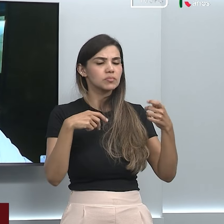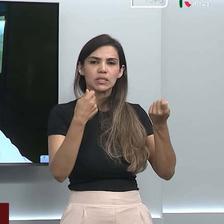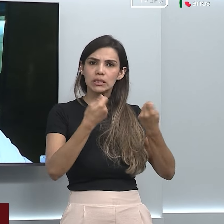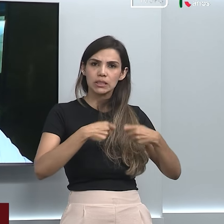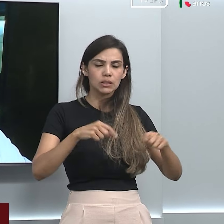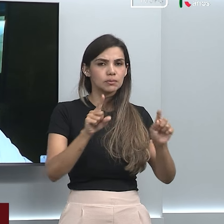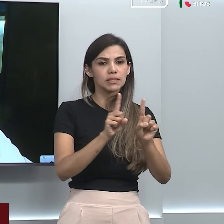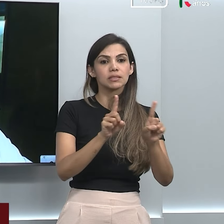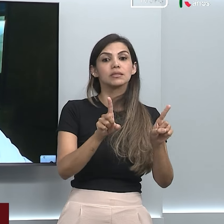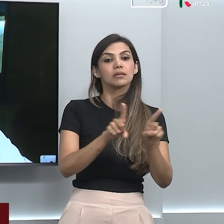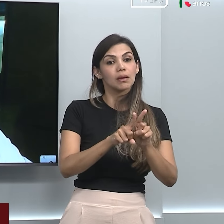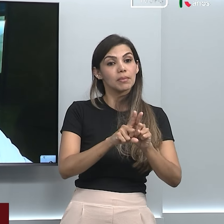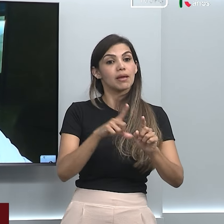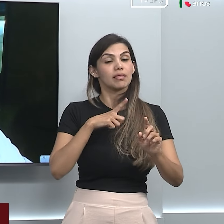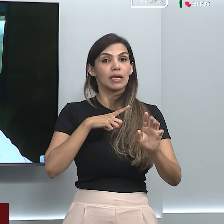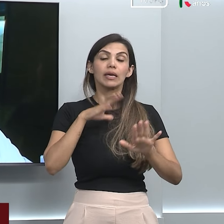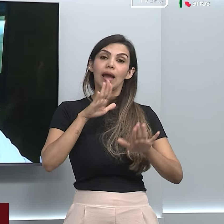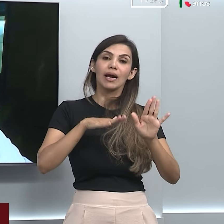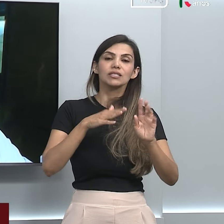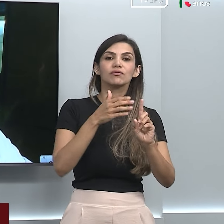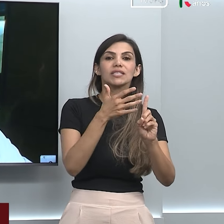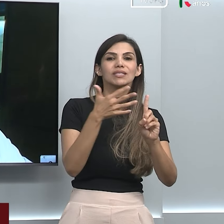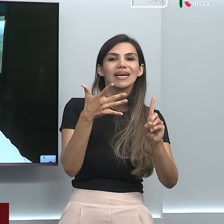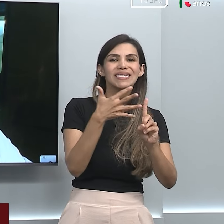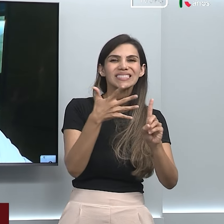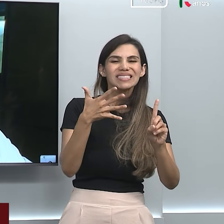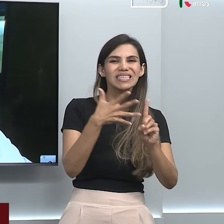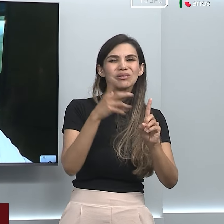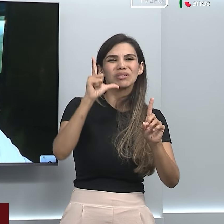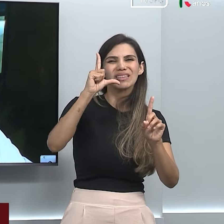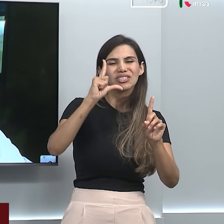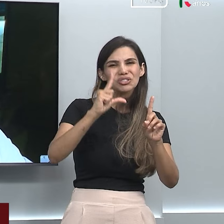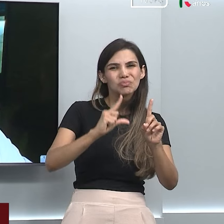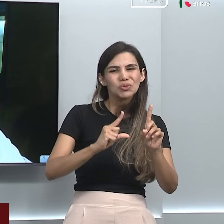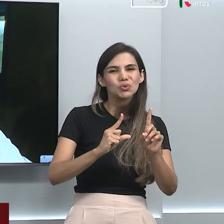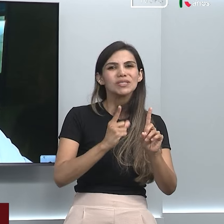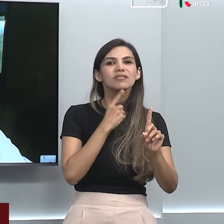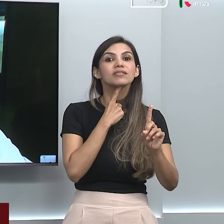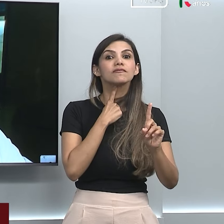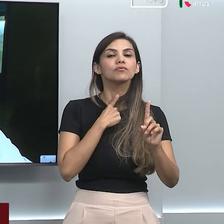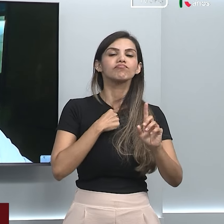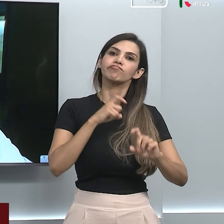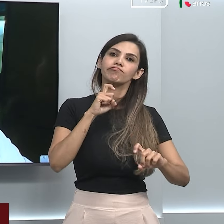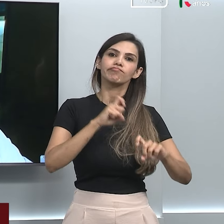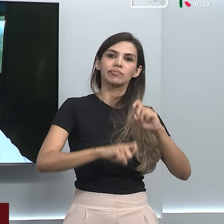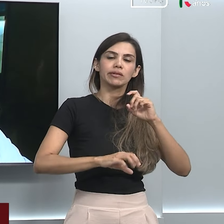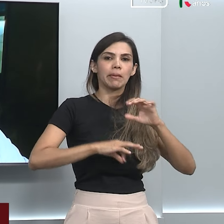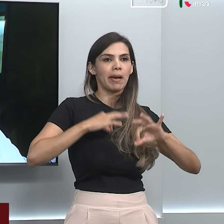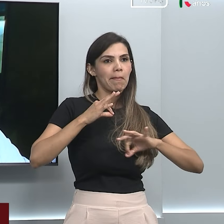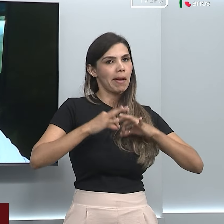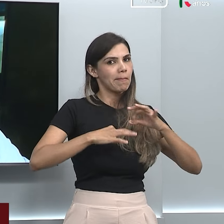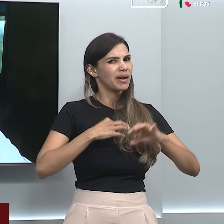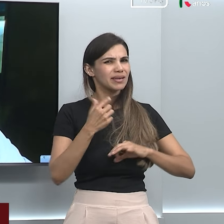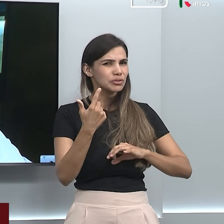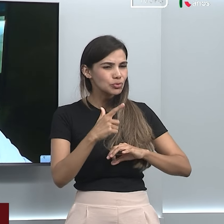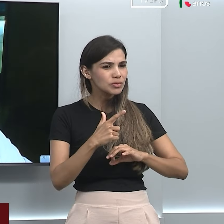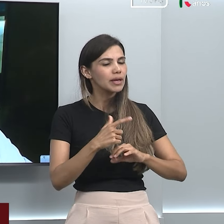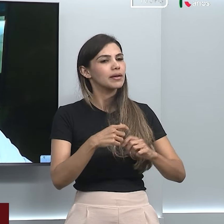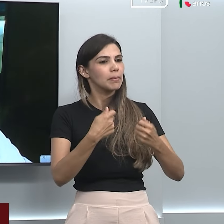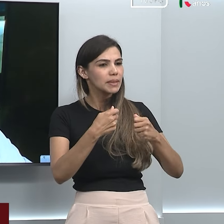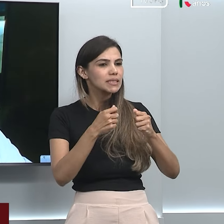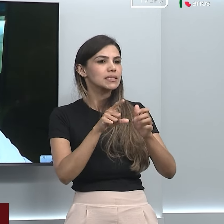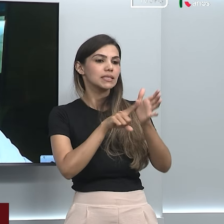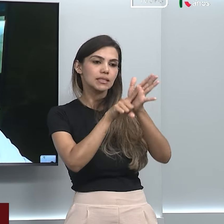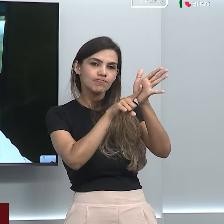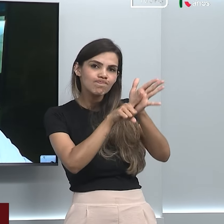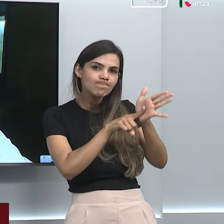chama de síndrome do hipodeselo sexual, você pode fazer um teste terapêutico em subdose de testo. O